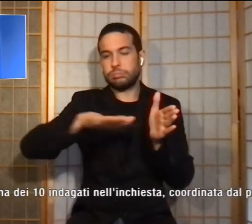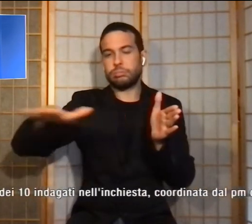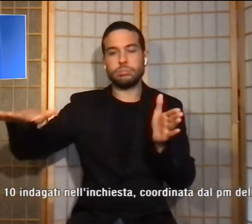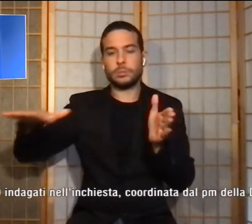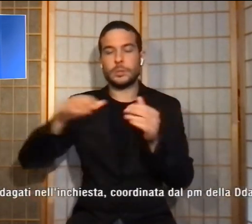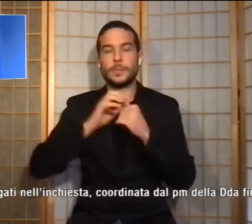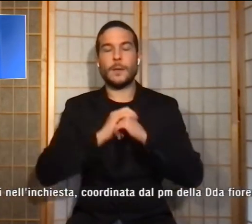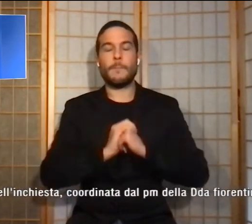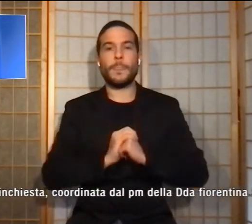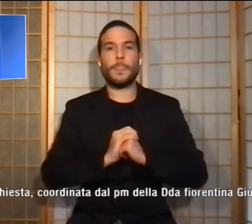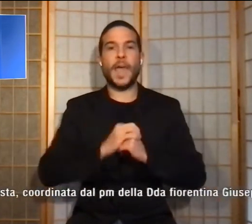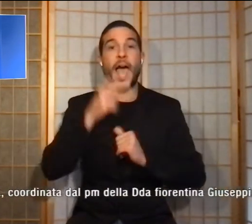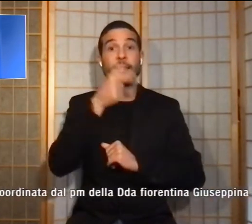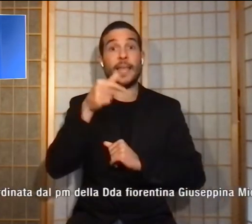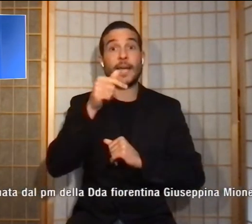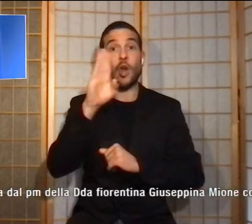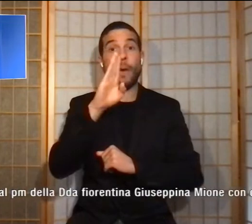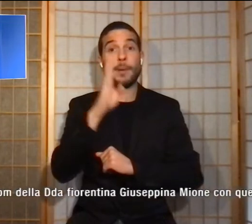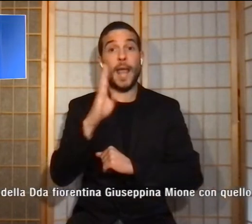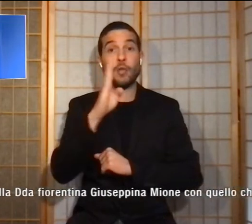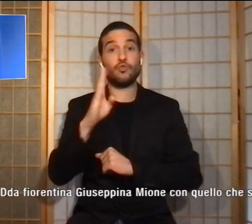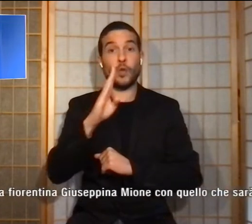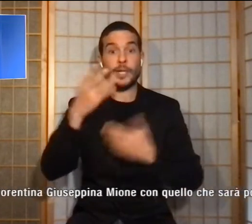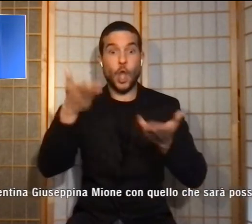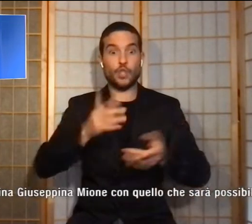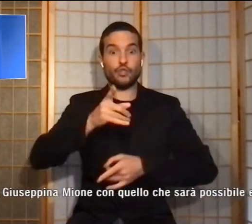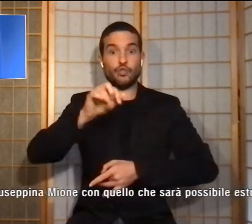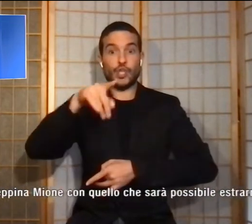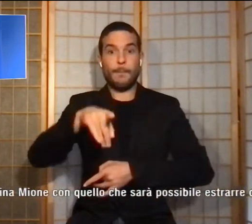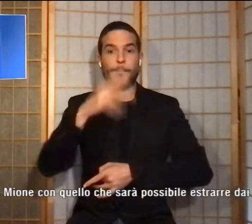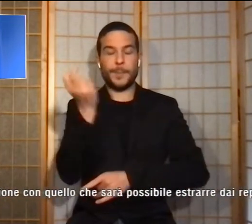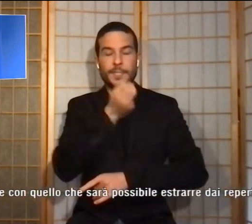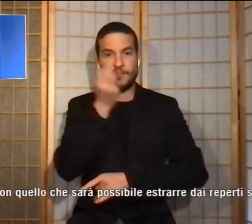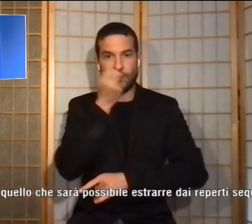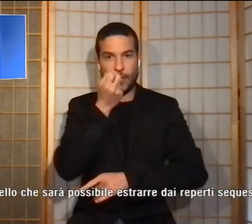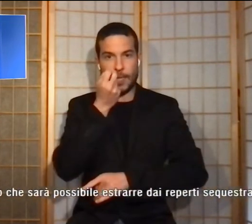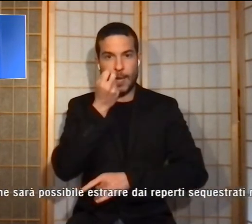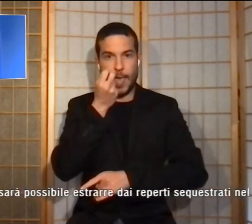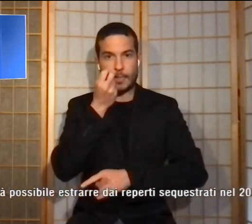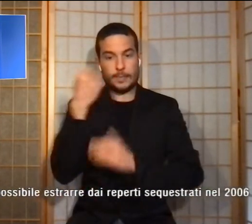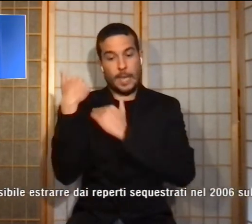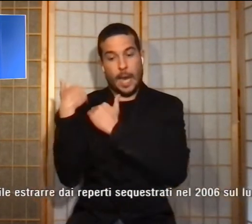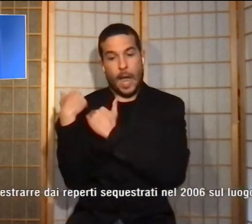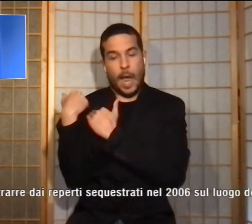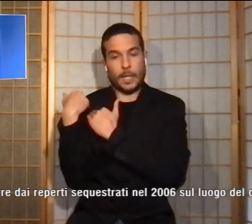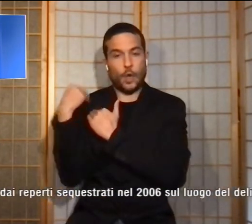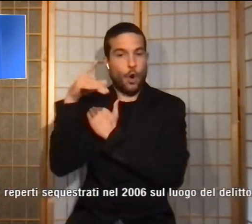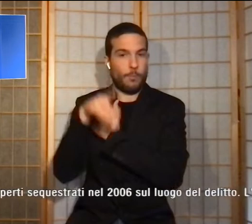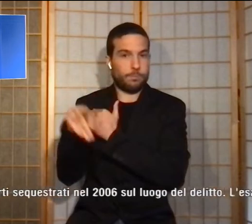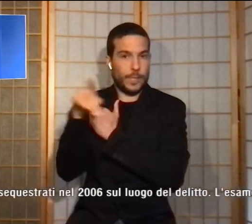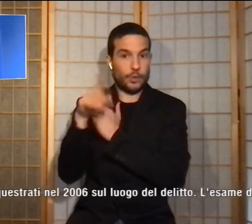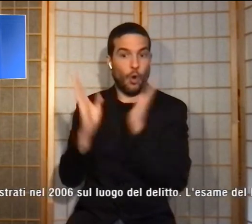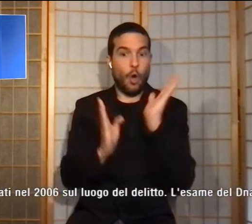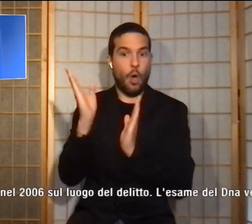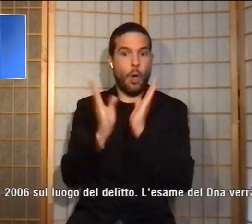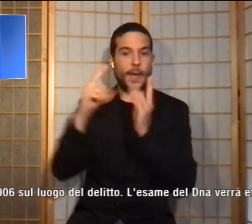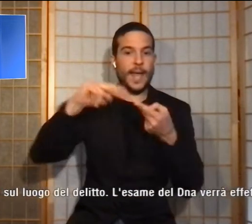Oggi il GIP di Firenze ha dato incarico a un perito di comparare il DNA